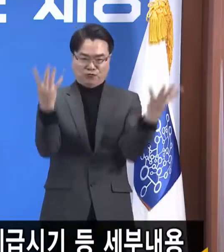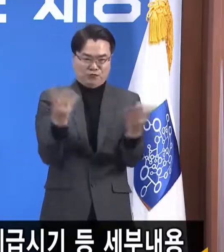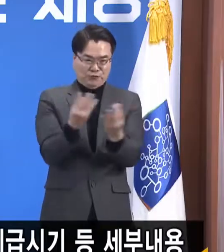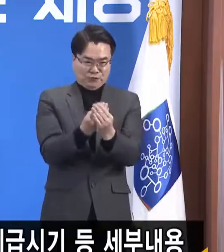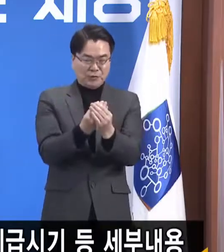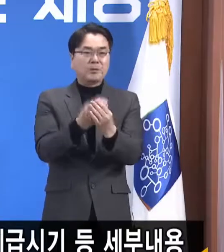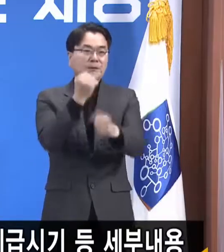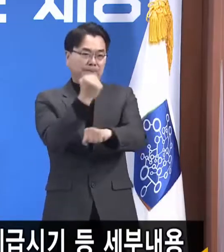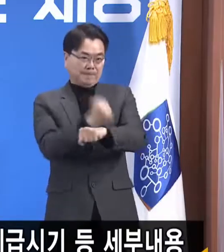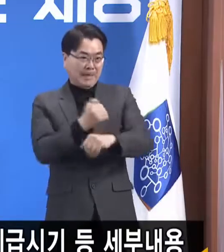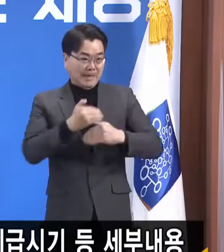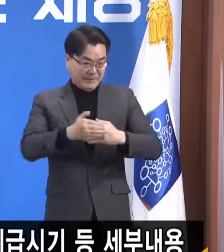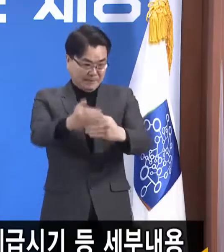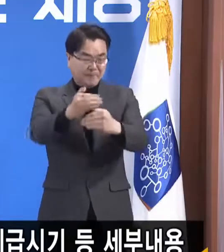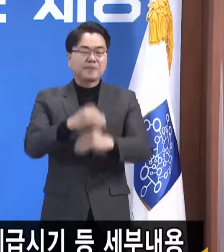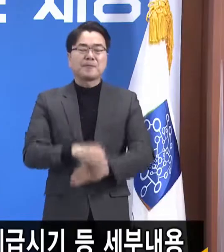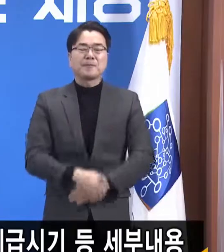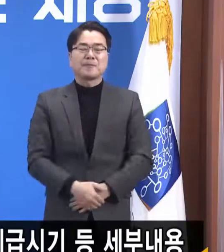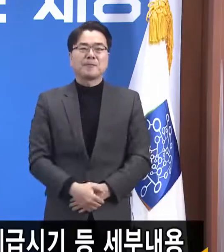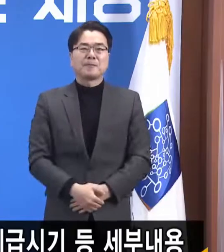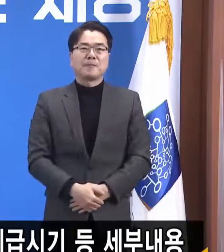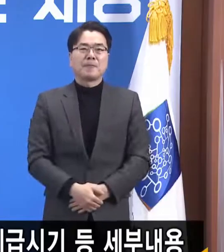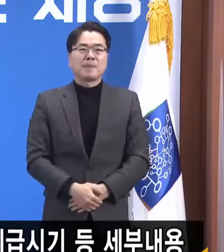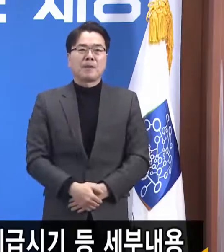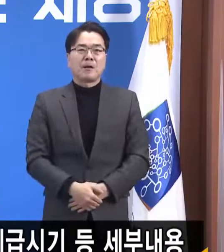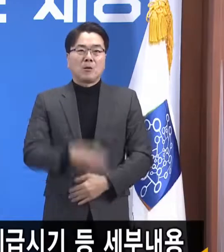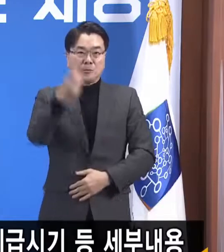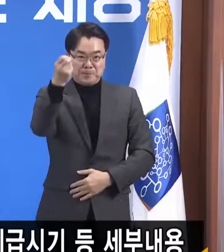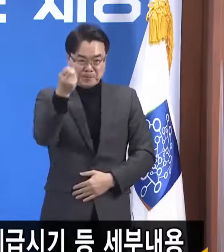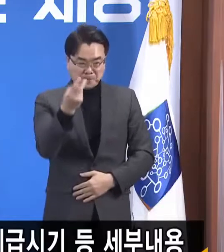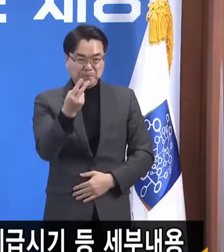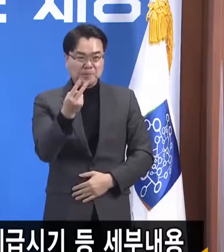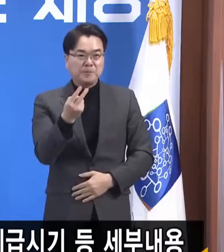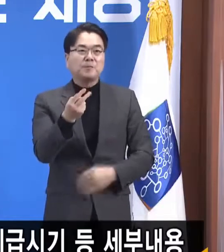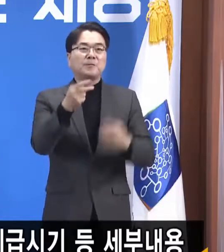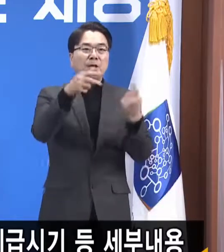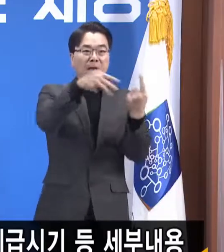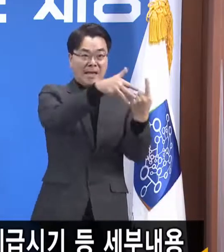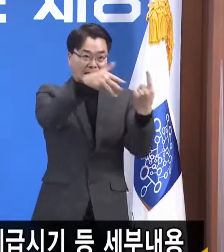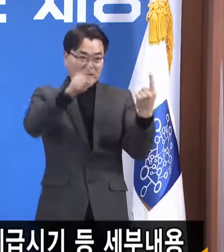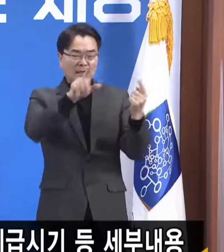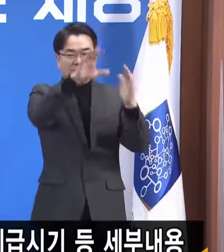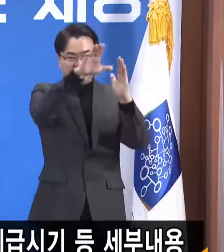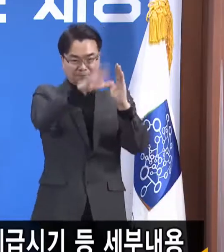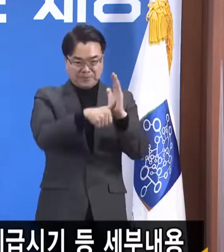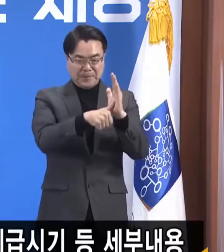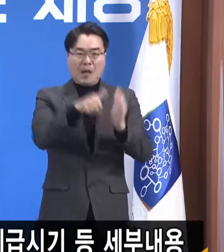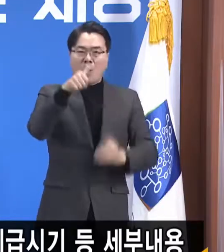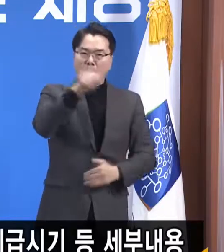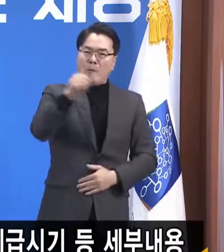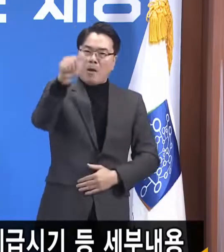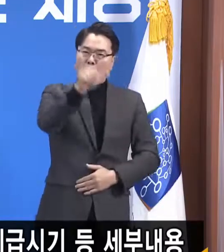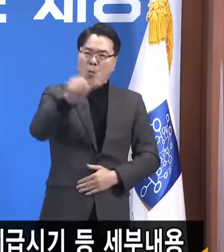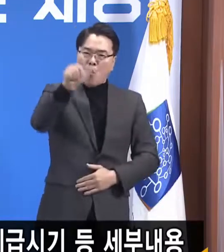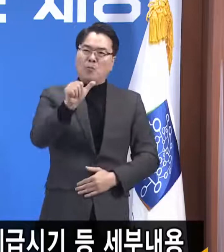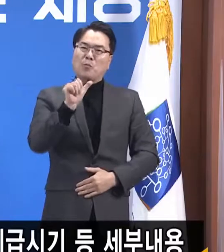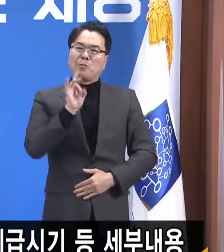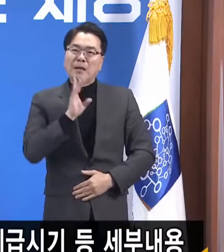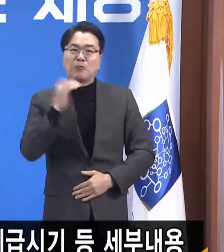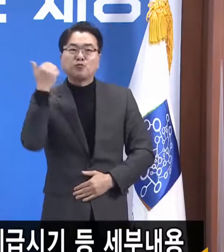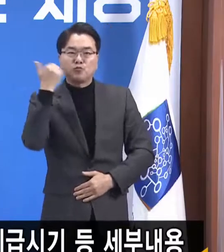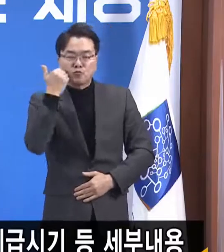하도록 하겠습니다. 이와 함께 1차 재난기본소득 지급 시에 5만 5천명에 그친